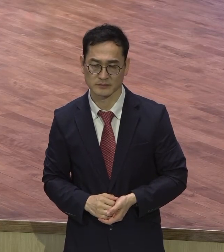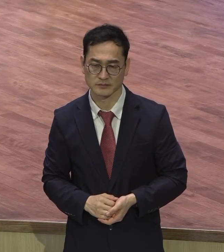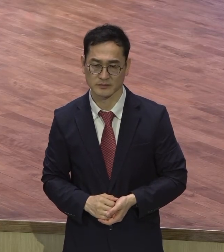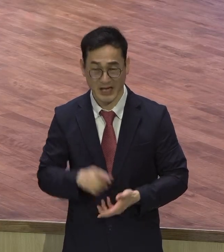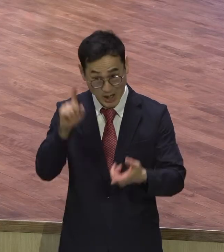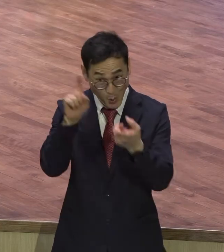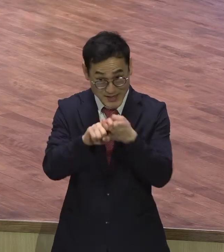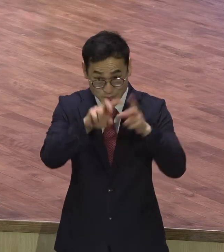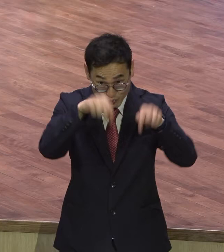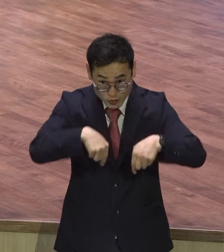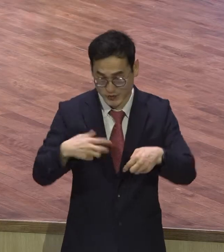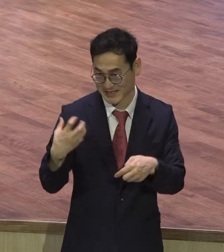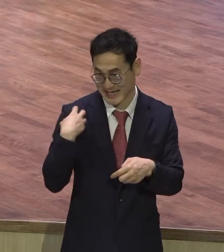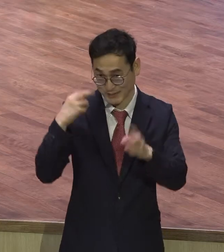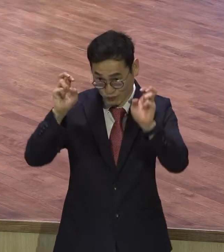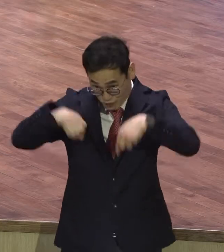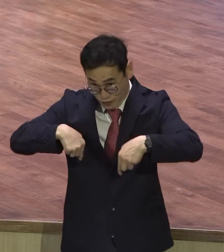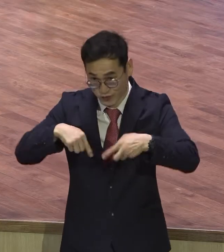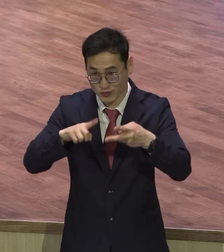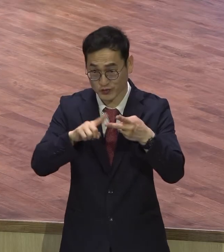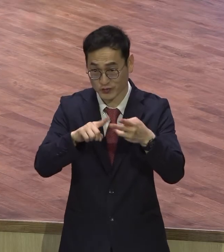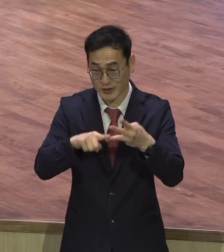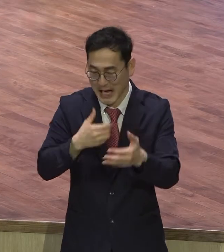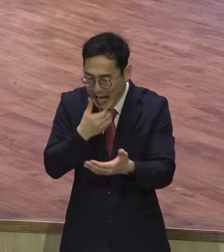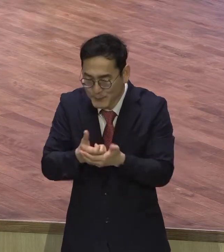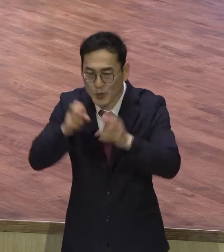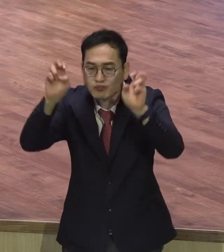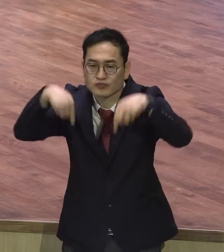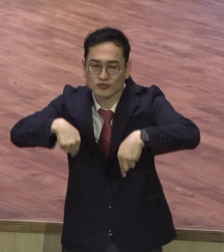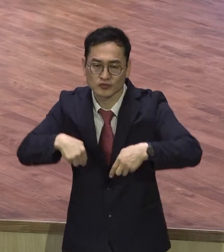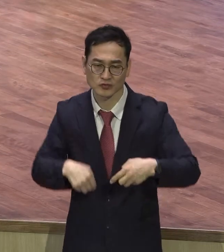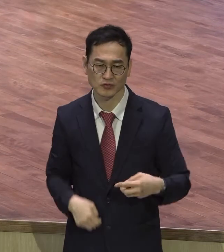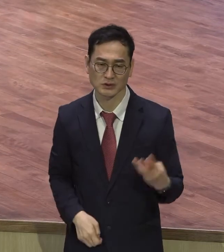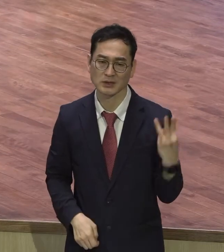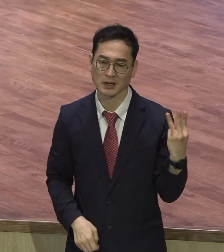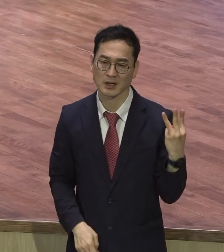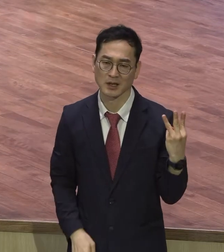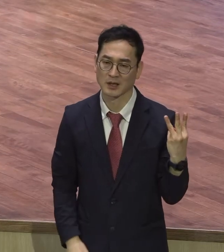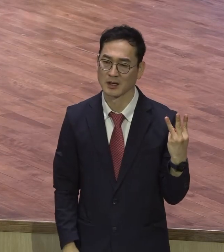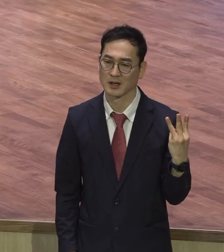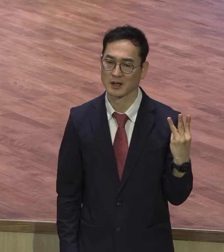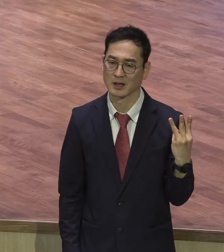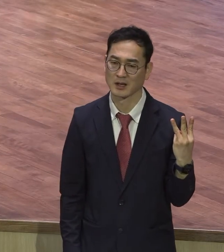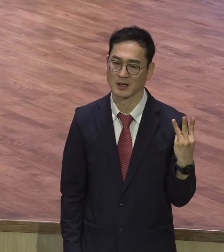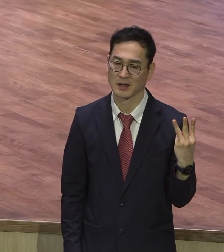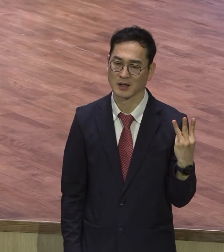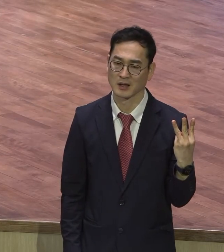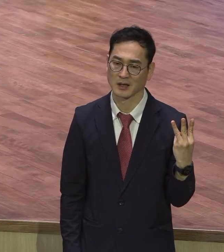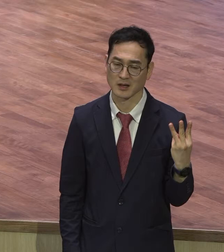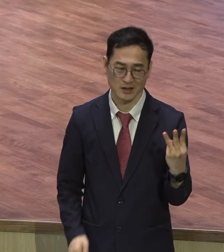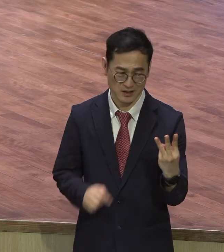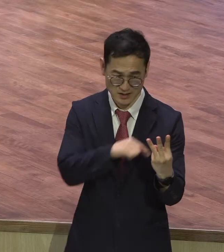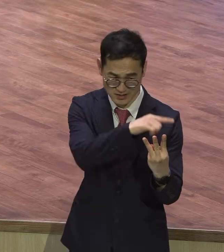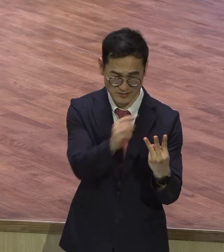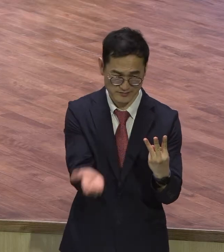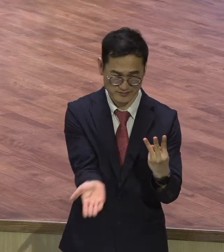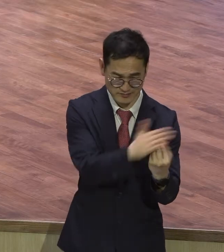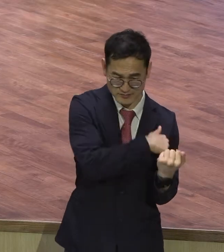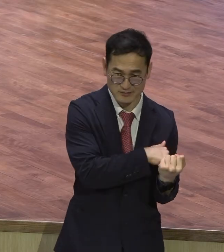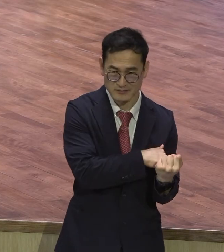무책임 이 무감동 여기서 이 상황을 뛰어넘어야 돼요. 제가